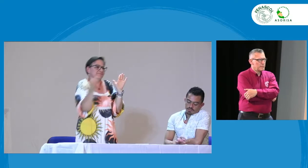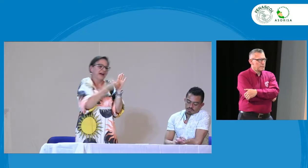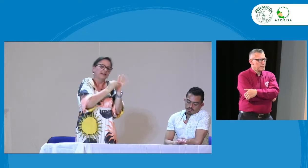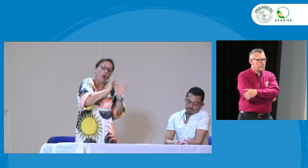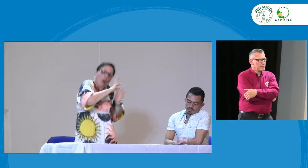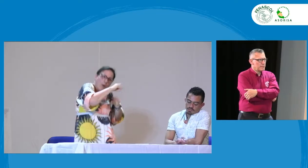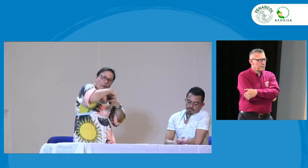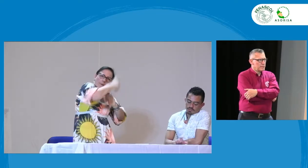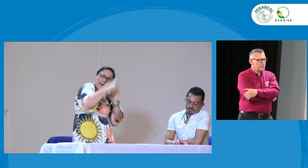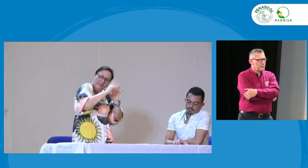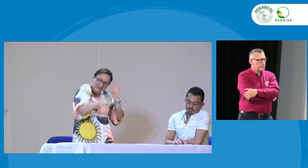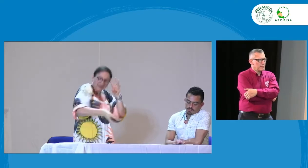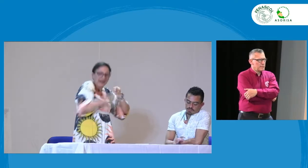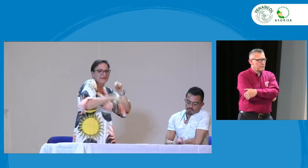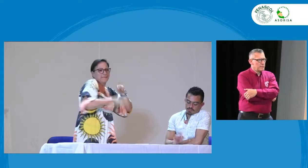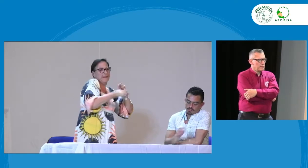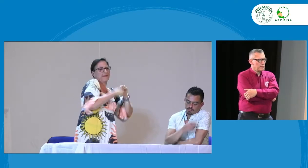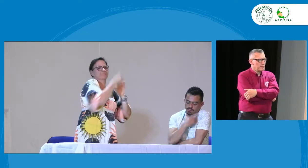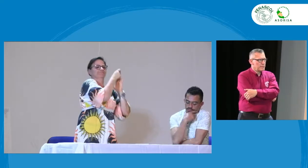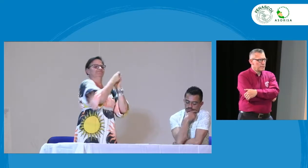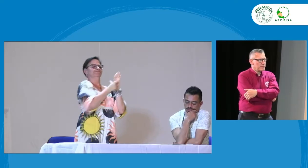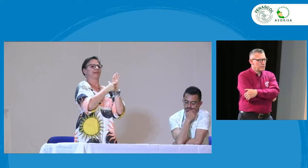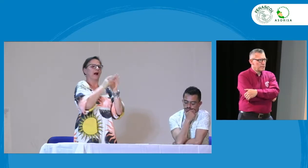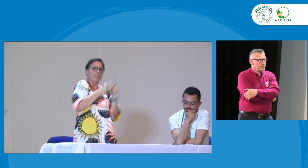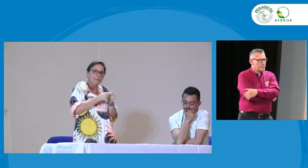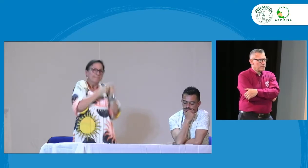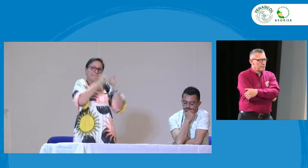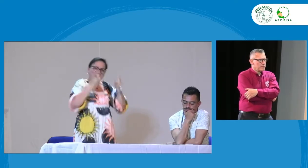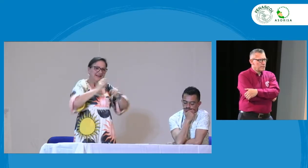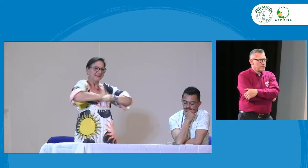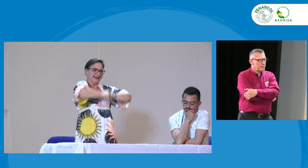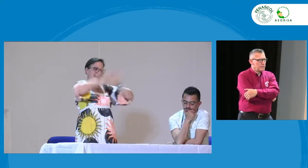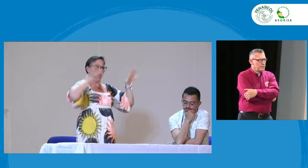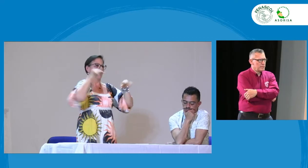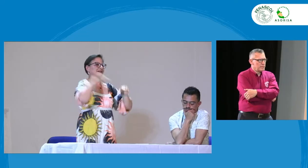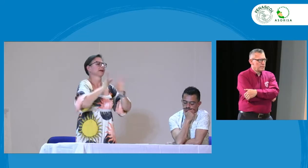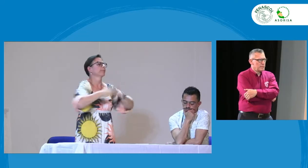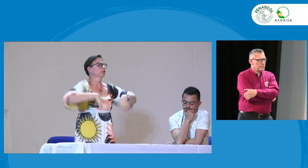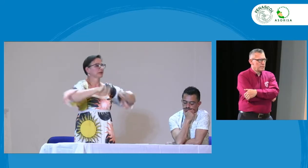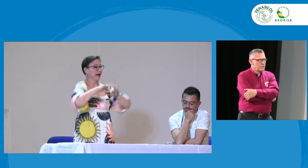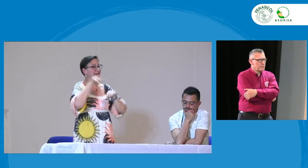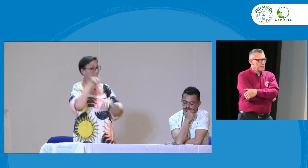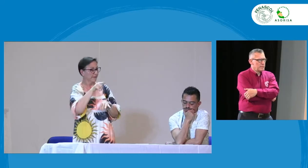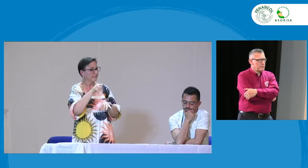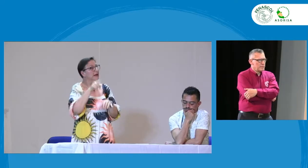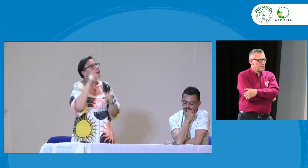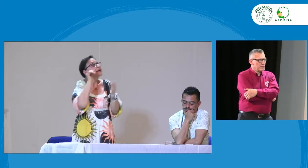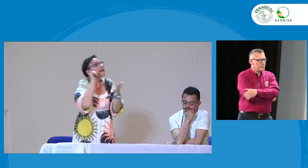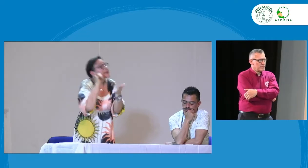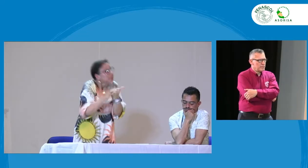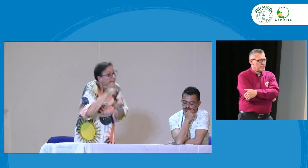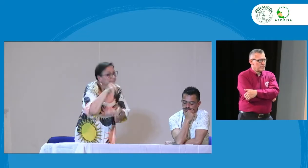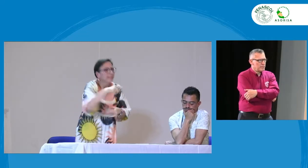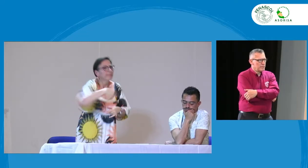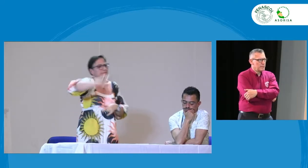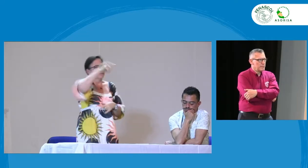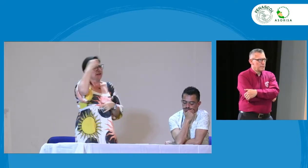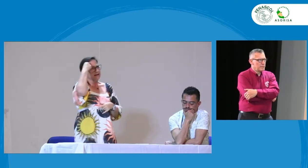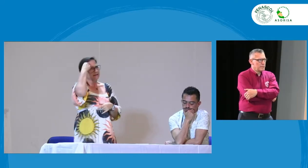resolución generar algún documento que pueda dar claridad sobre esos puntos que menciono porque son muy importantes